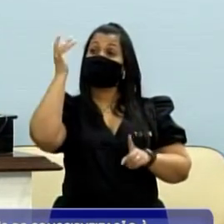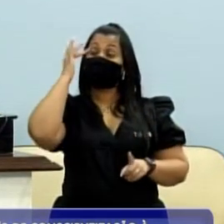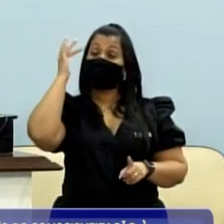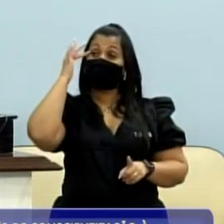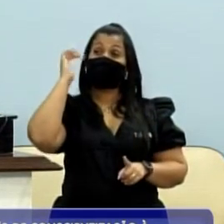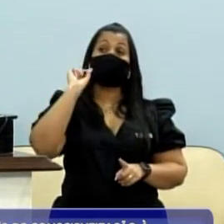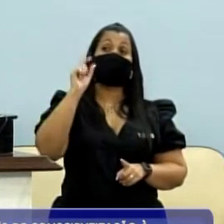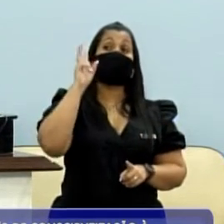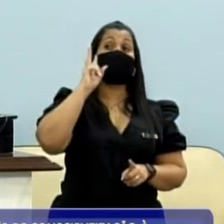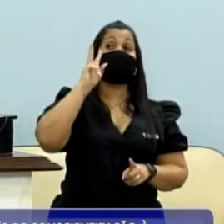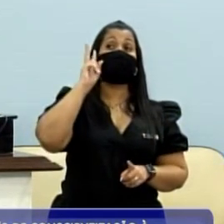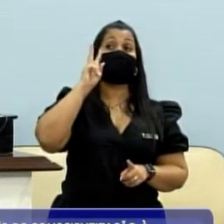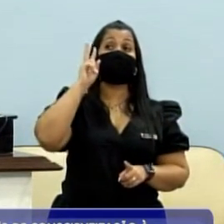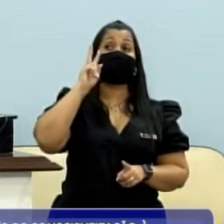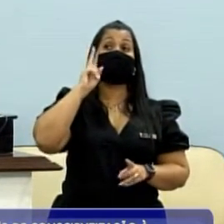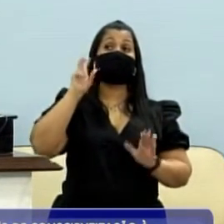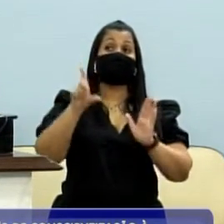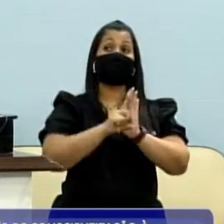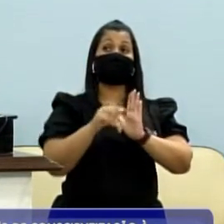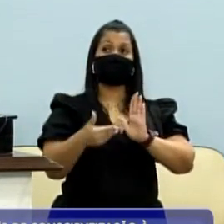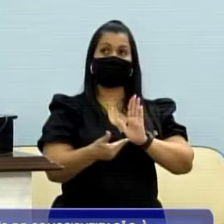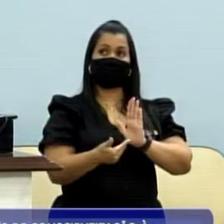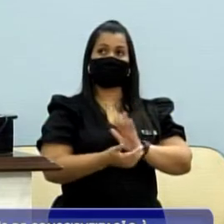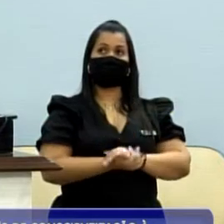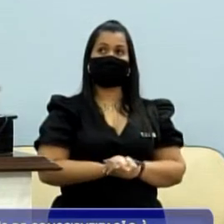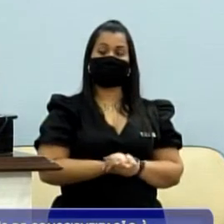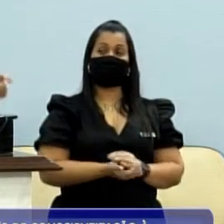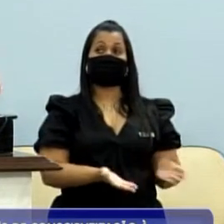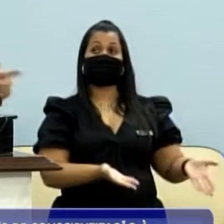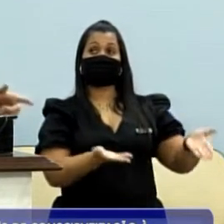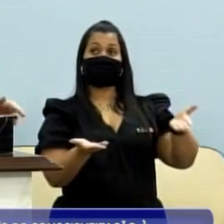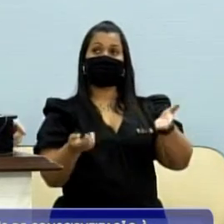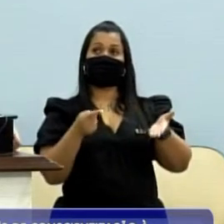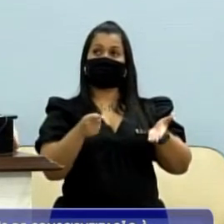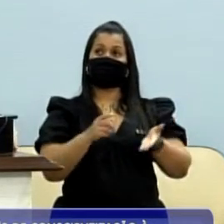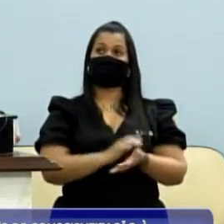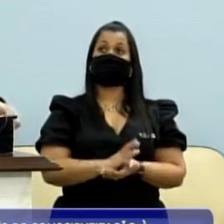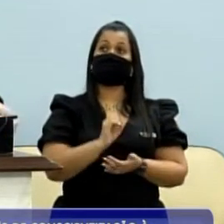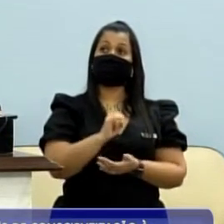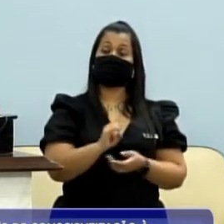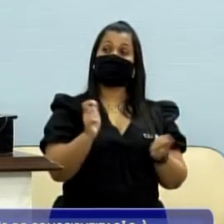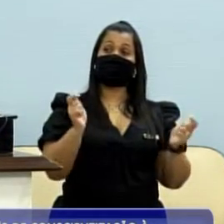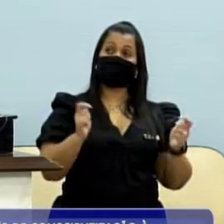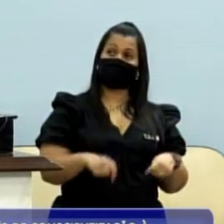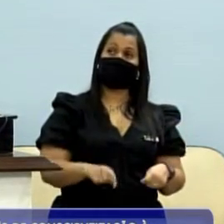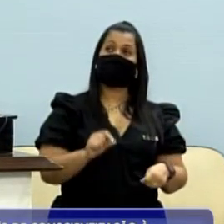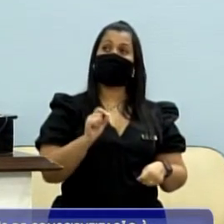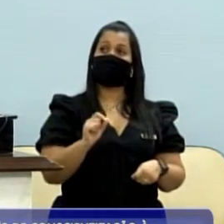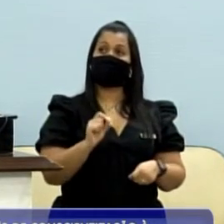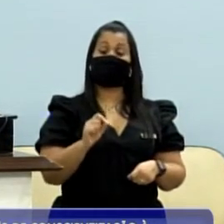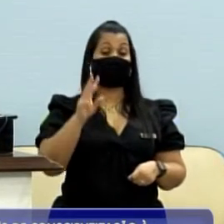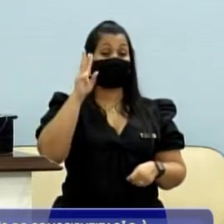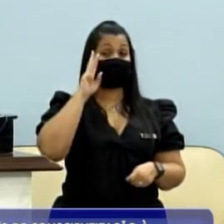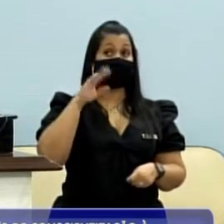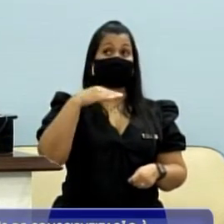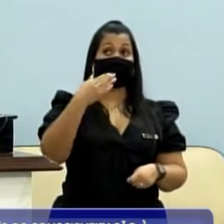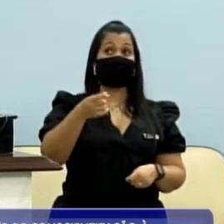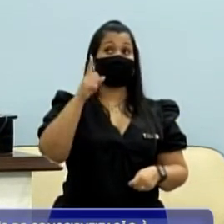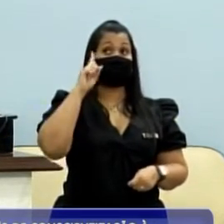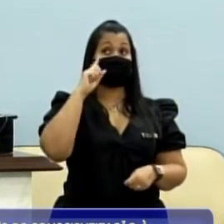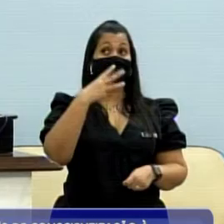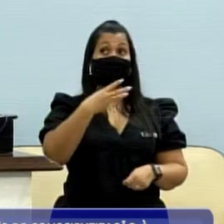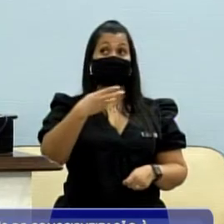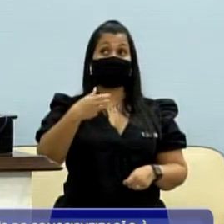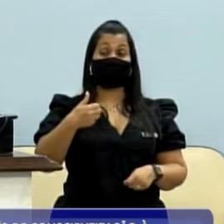para lembrar da existência dessa lei. E devo trazer aqui, se ainda houver espaço, para a próxima terça ou dia 31,